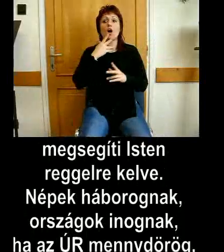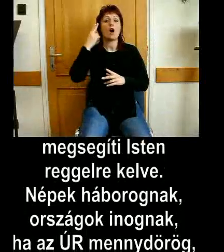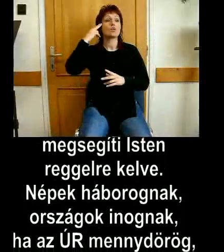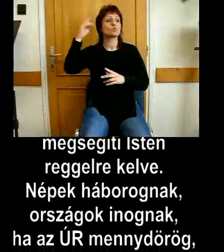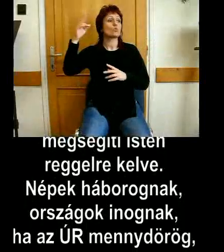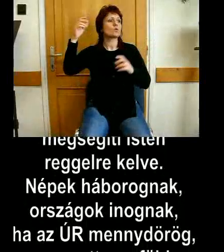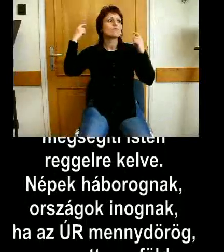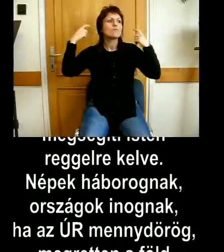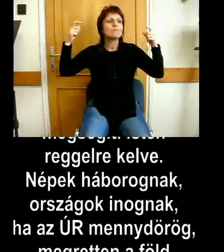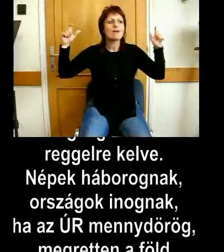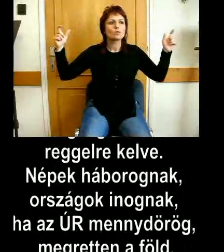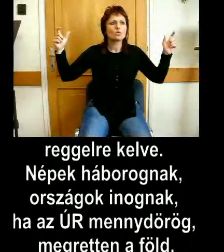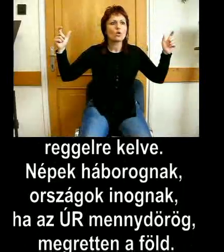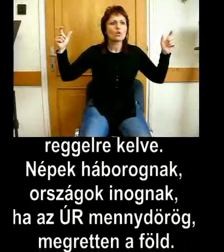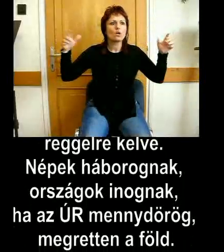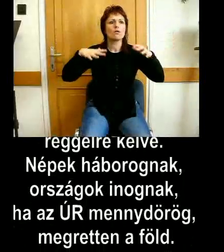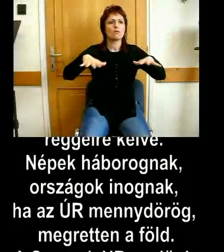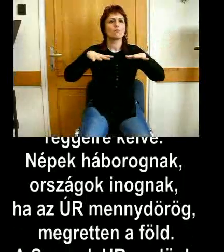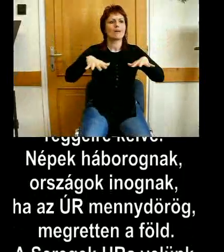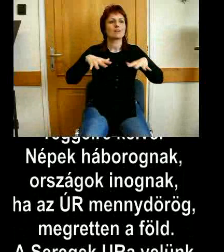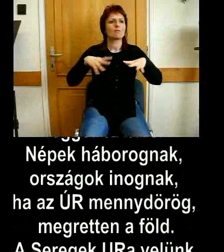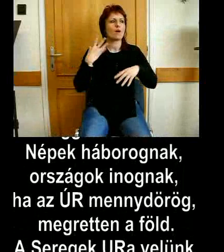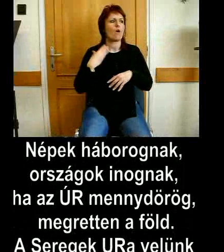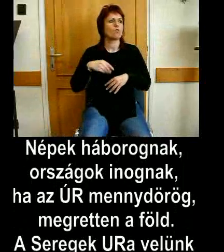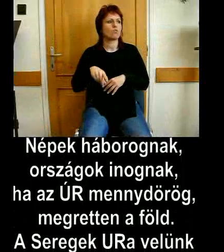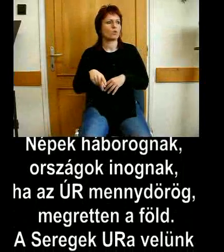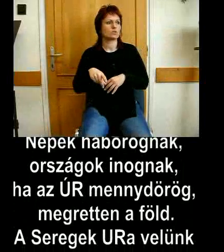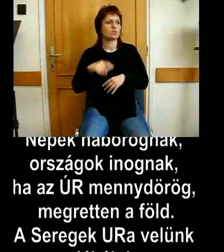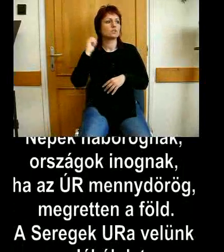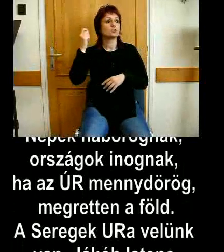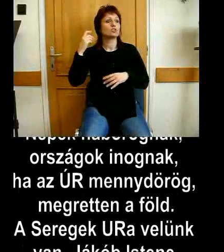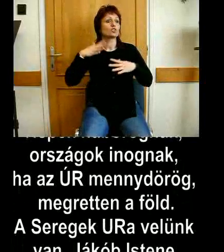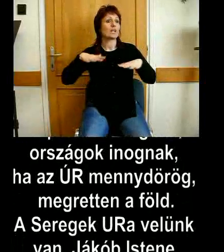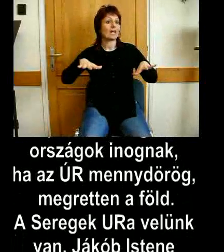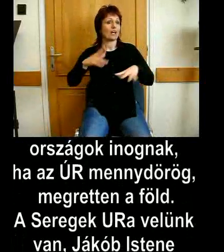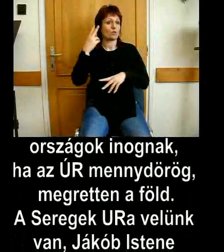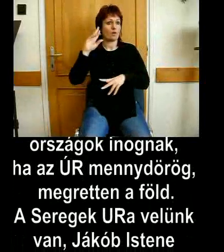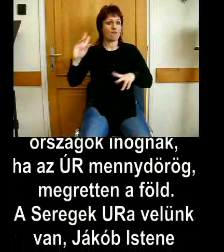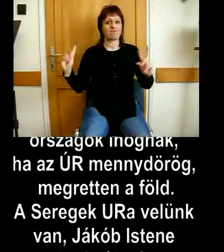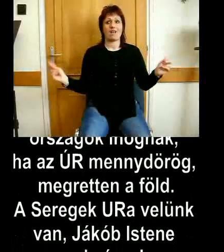föld. A seregek ura velünk van, jákók Istene, ami várunk.